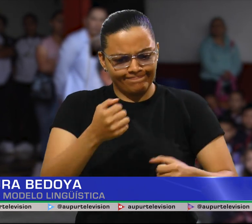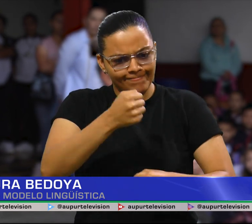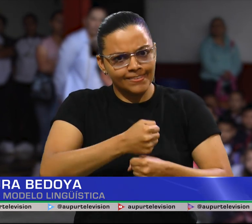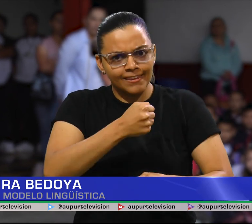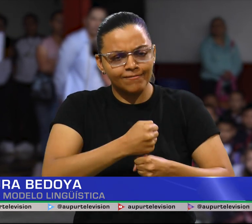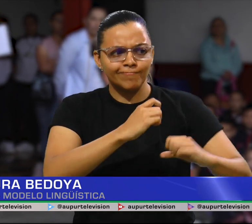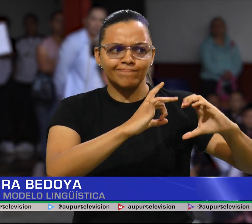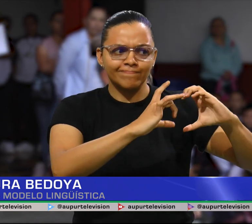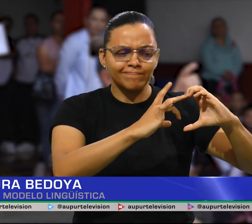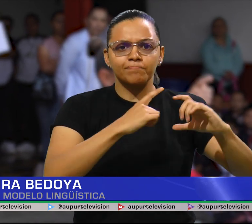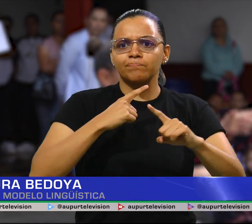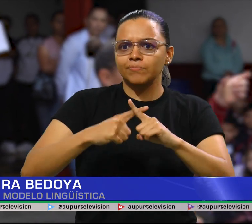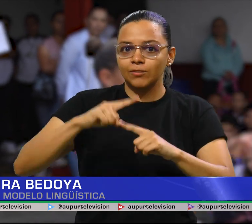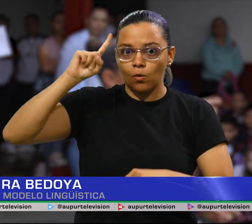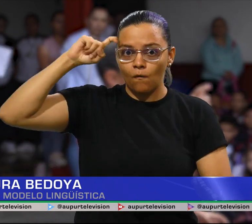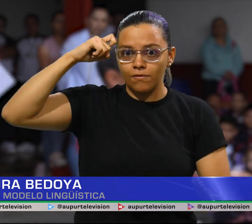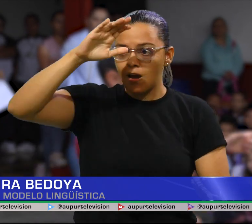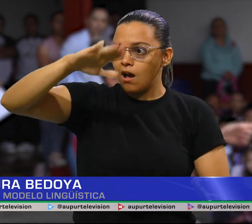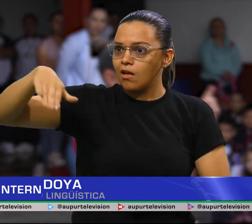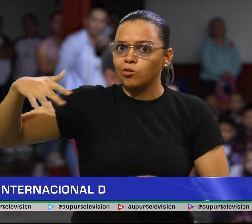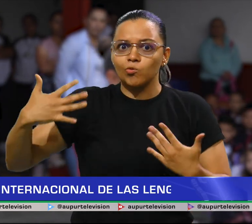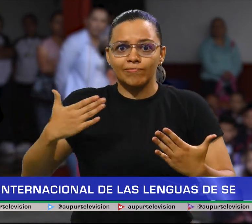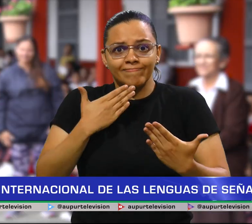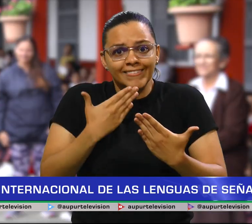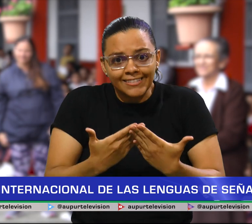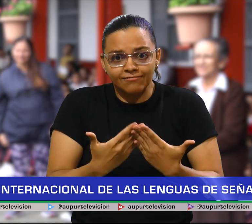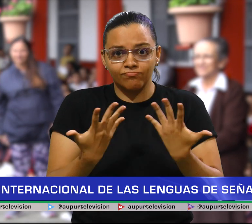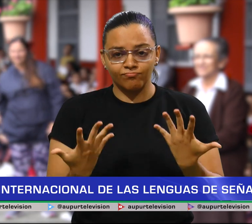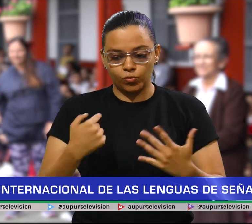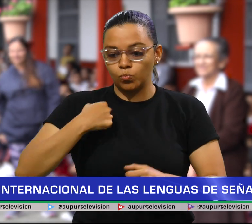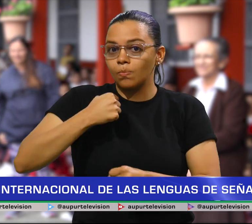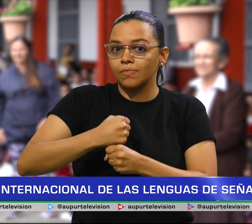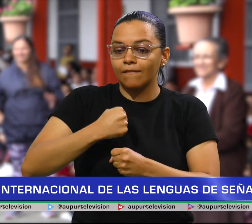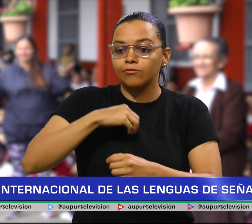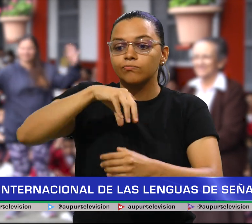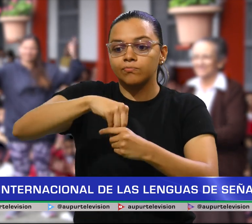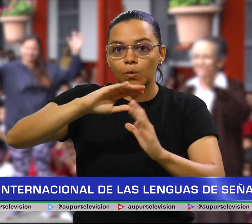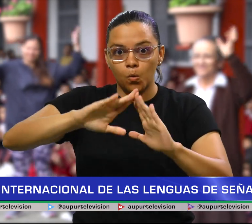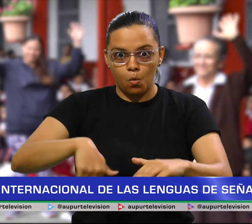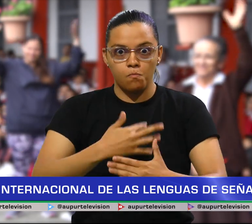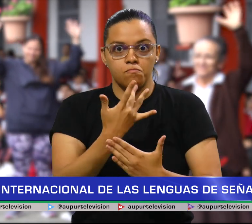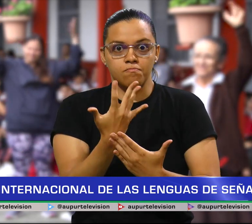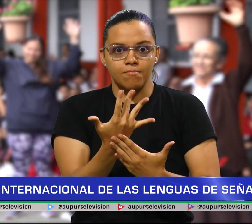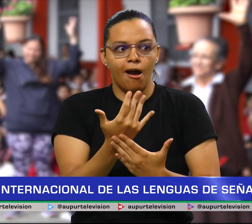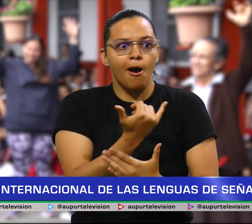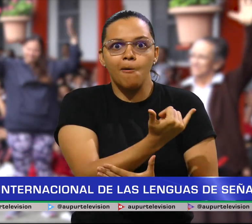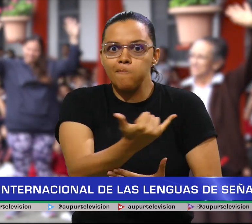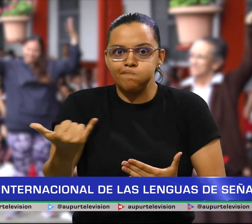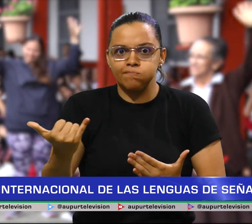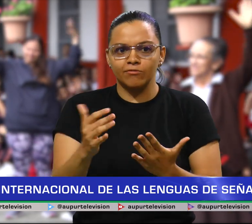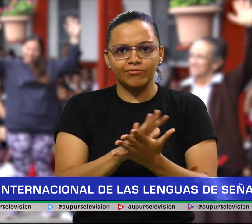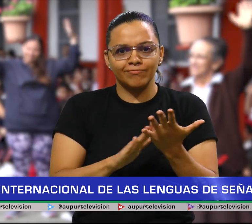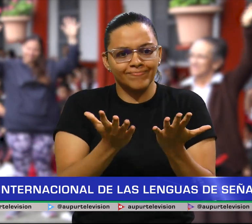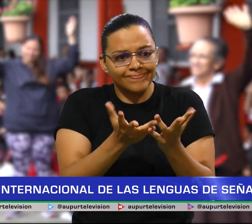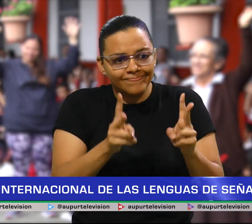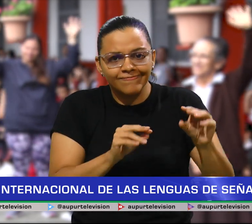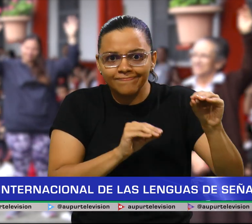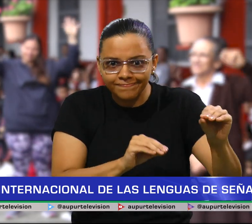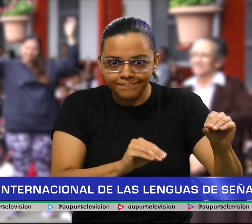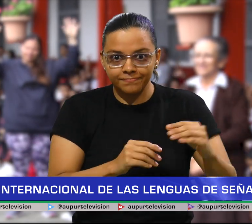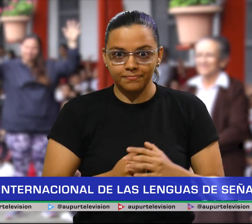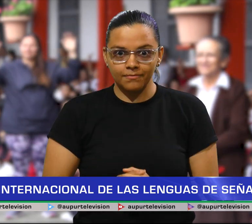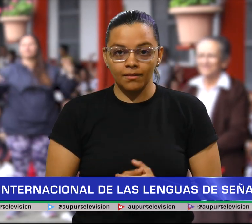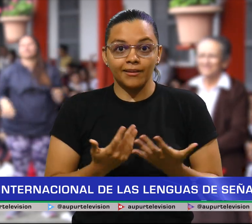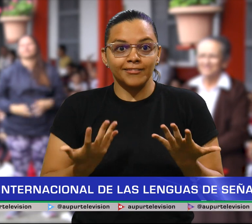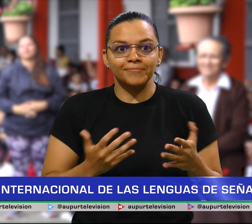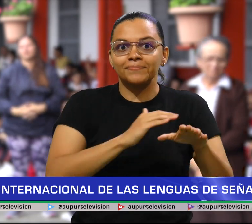mi profundo agradecimiento a UCN y al gobierno de Antioquia por apoyar mi labor en la escuela. Además,